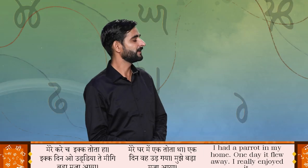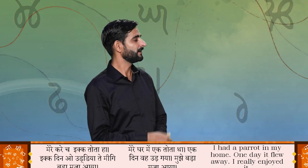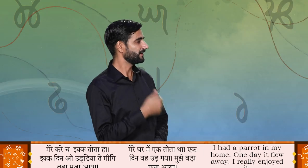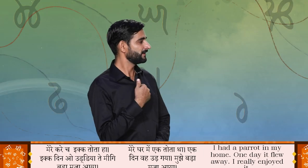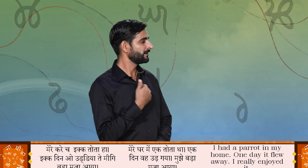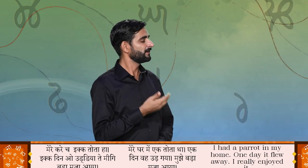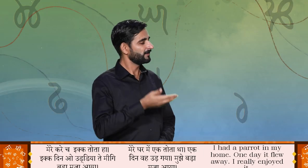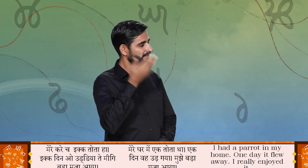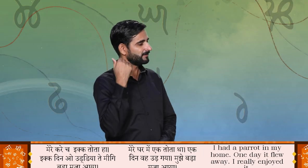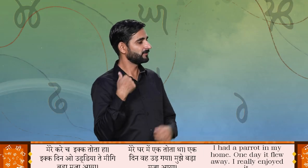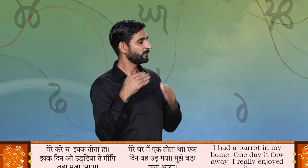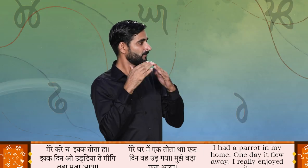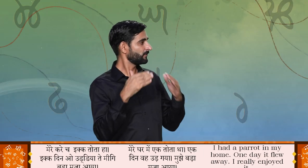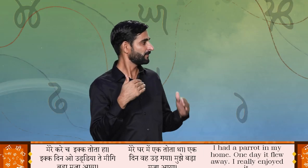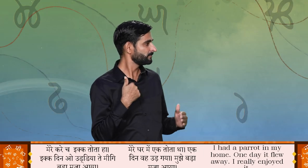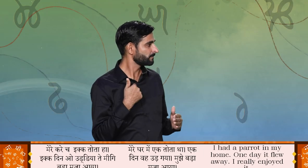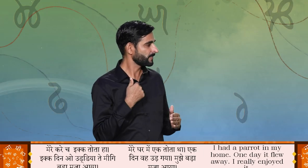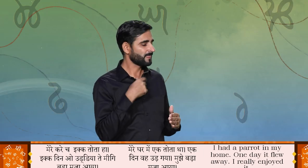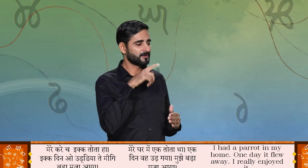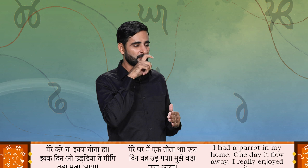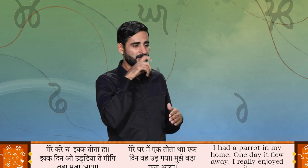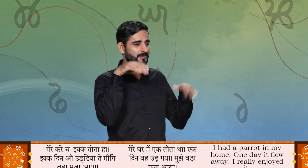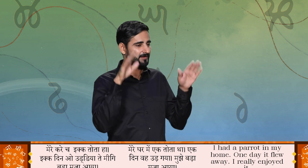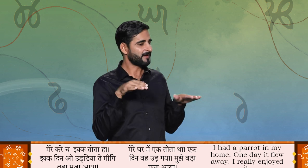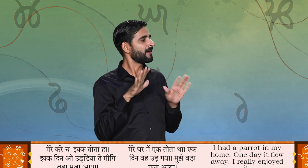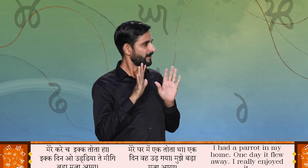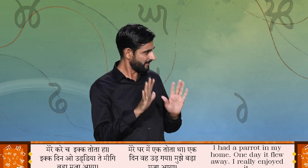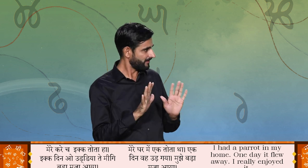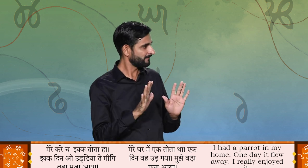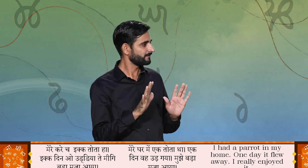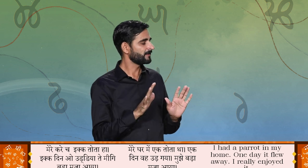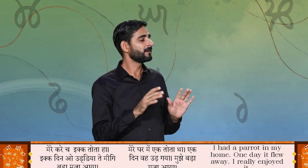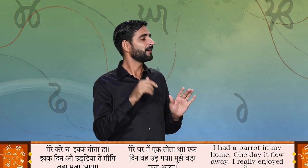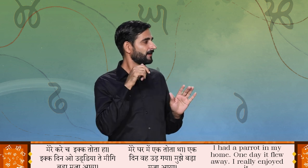मेरे करेच एक तोता हा एक दिन ओ उड़ी या ते मिकी बड़ा मजा आया